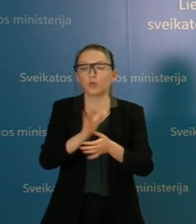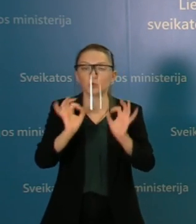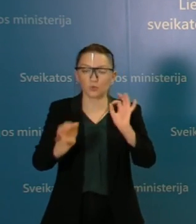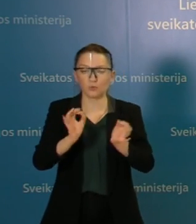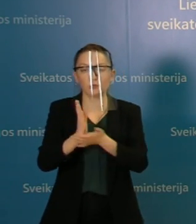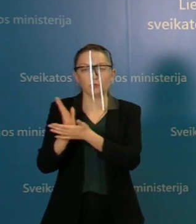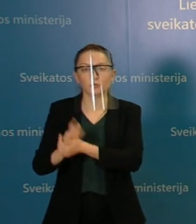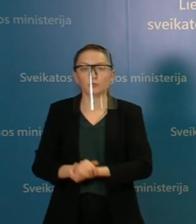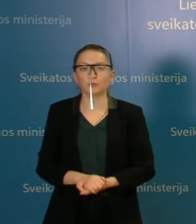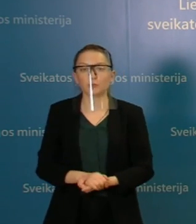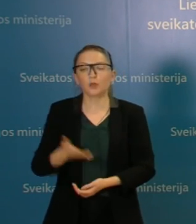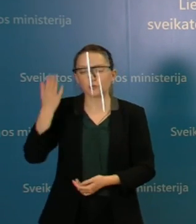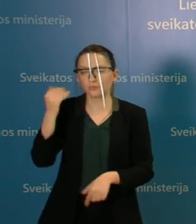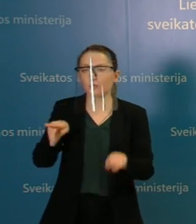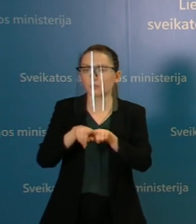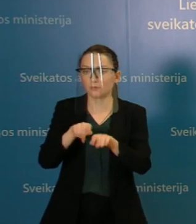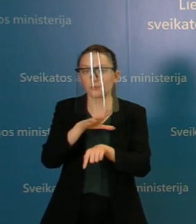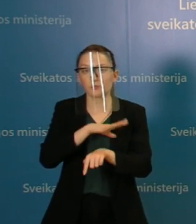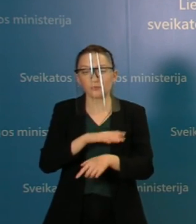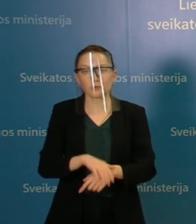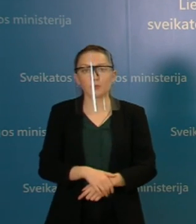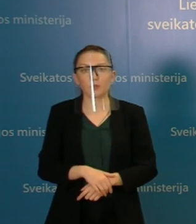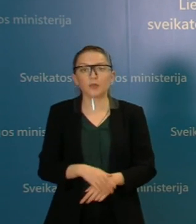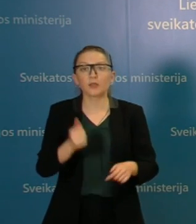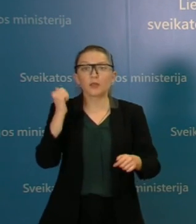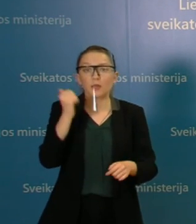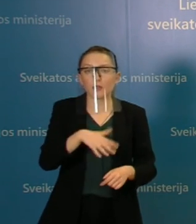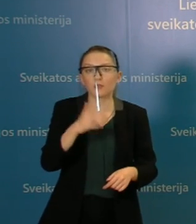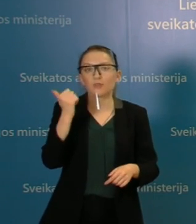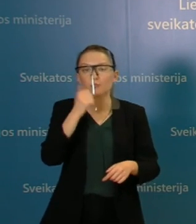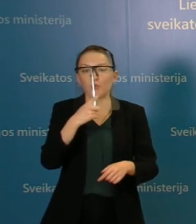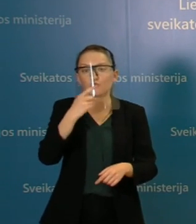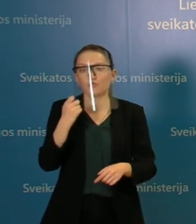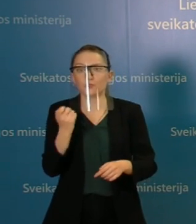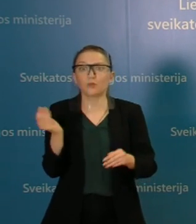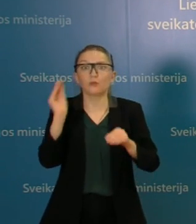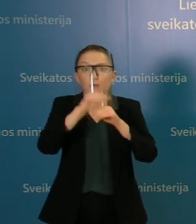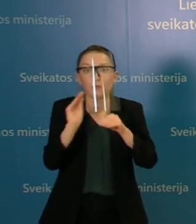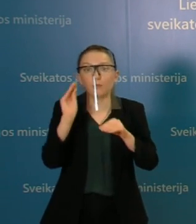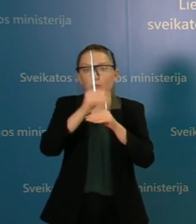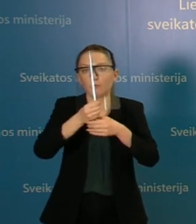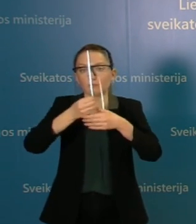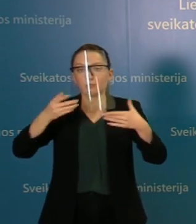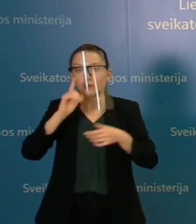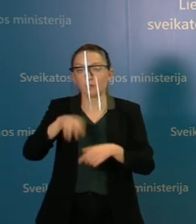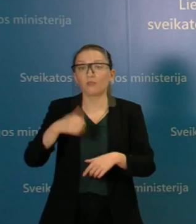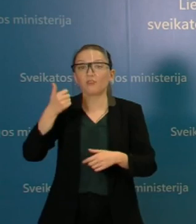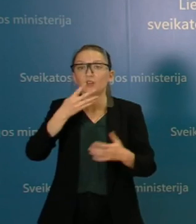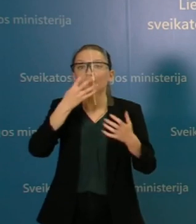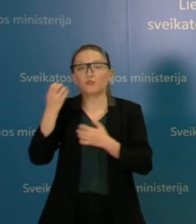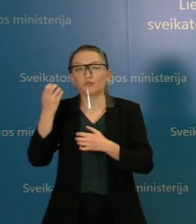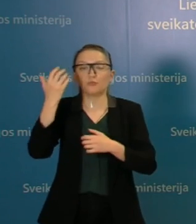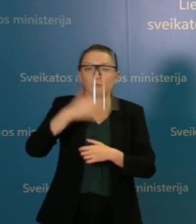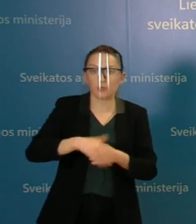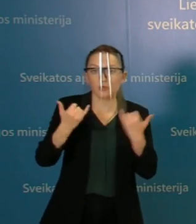yra normalus, tas buvo ir anksčiau, nebus taip, kad kiekvieną dieną vis po poro šimtų daugies. Matome, vakar buvo 9,5 šimtų,